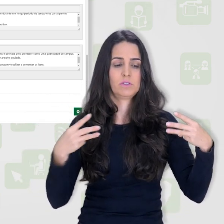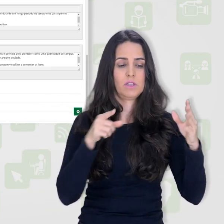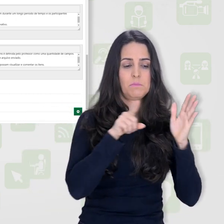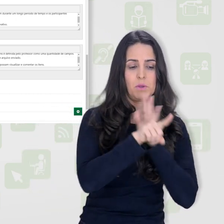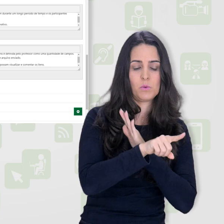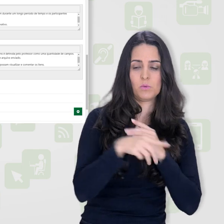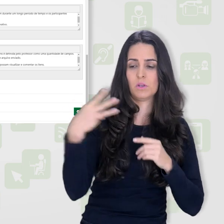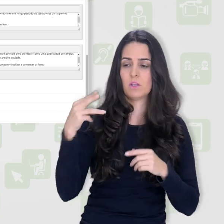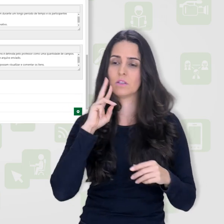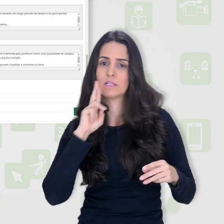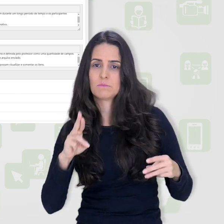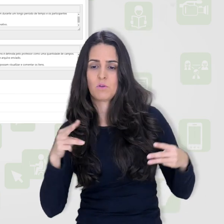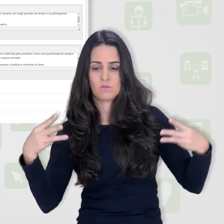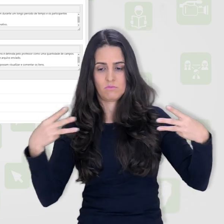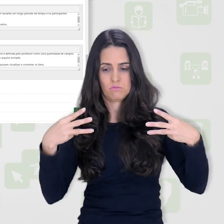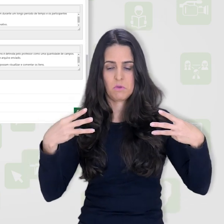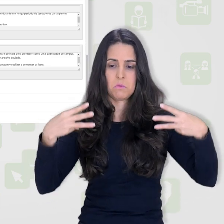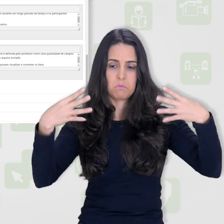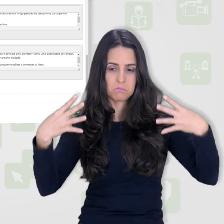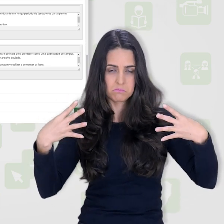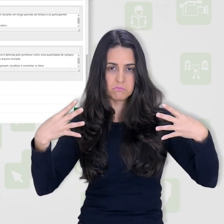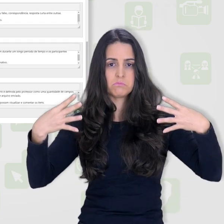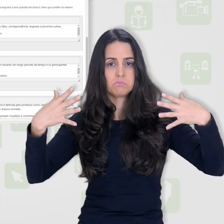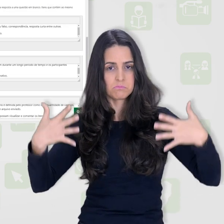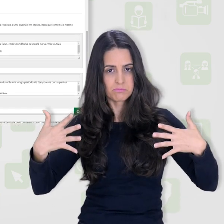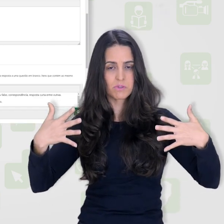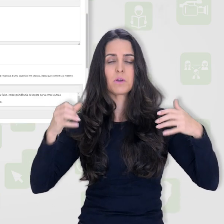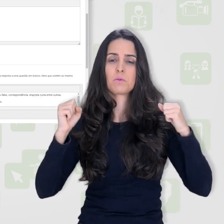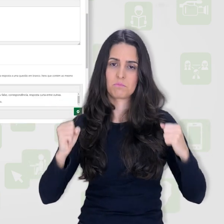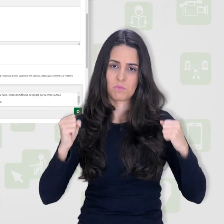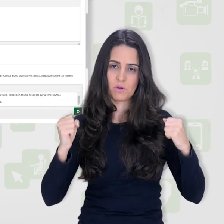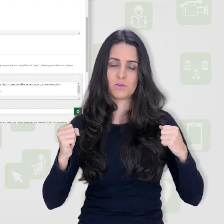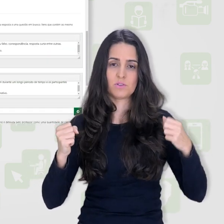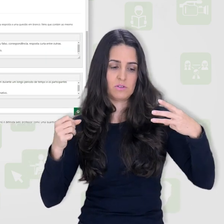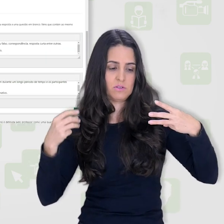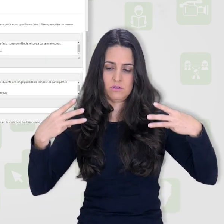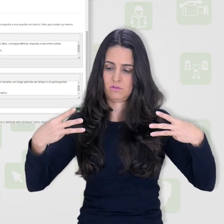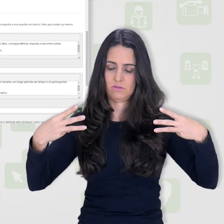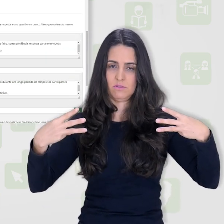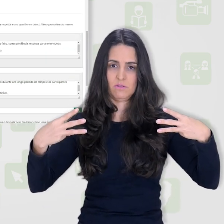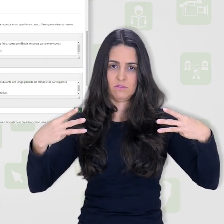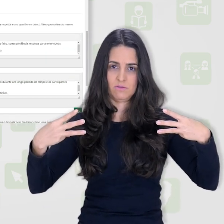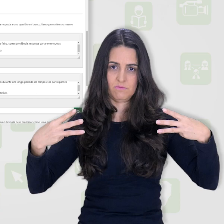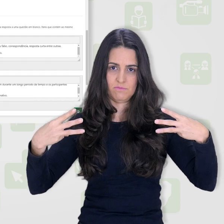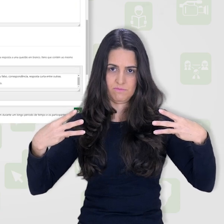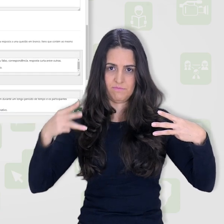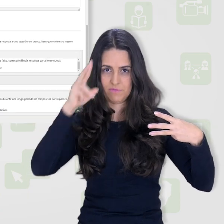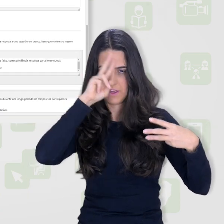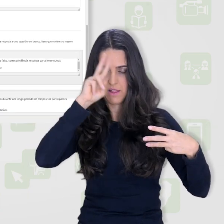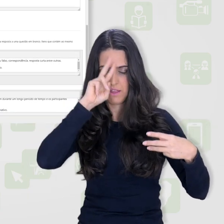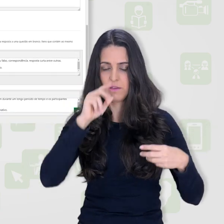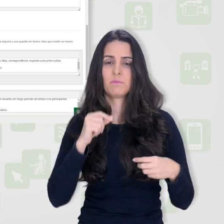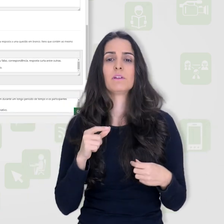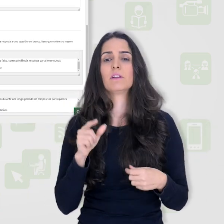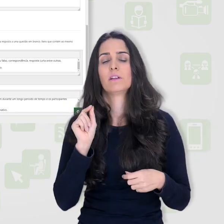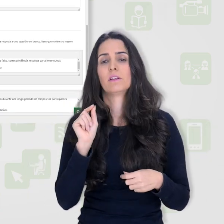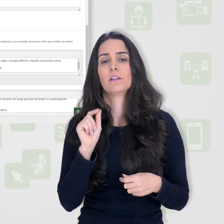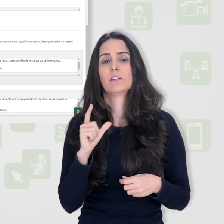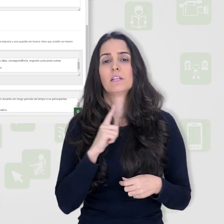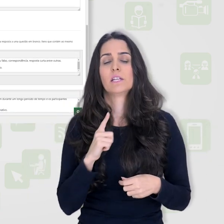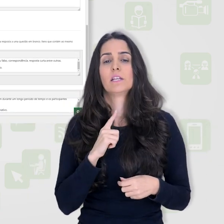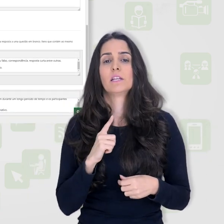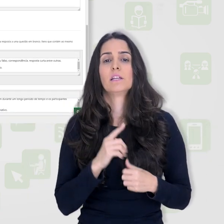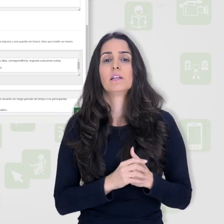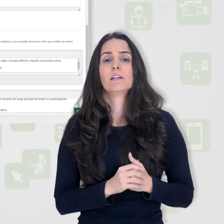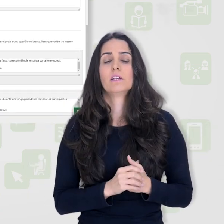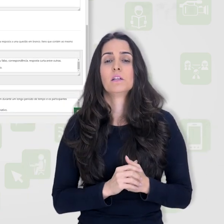mais itens aqui nessa questão. Aqui eu tenho três, vamos fechar com esse exemplo. Lembrando que aqui acima